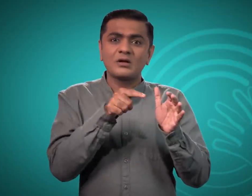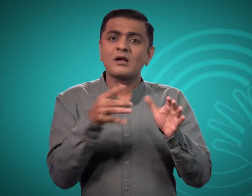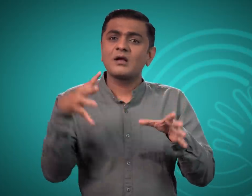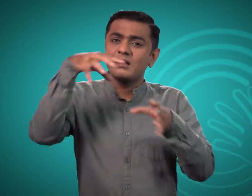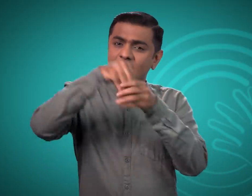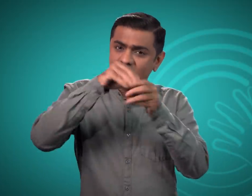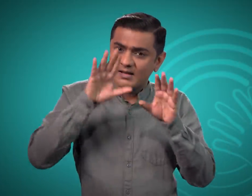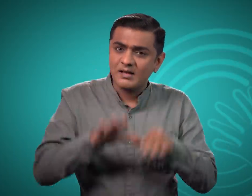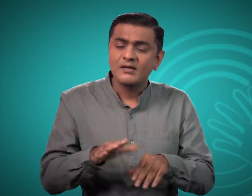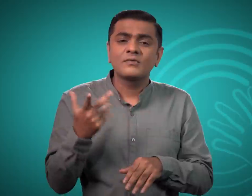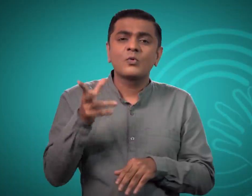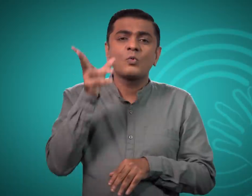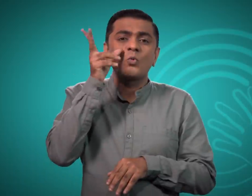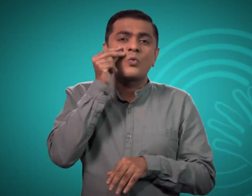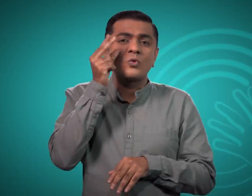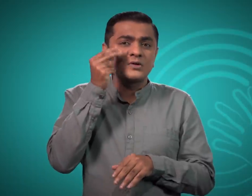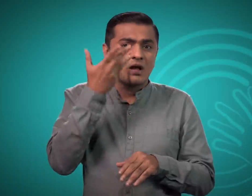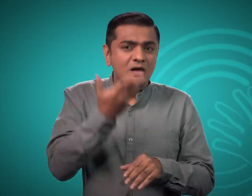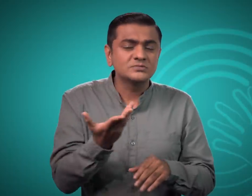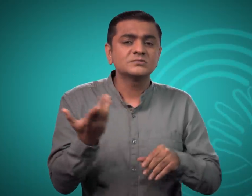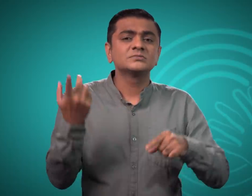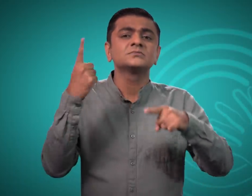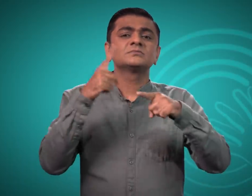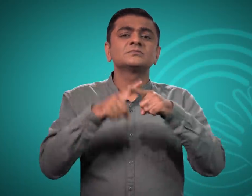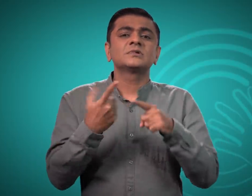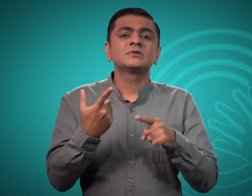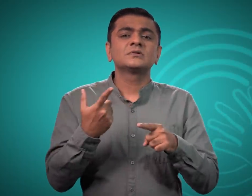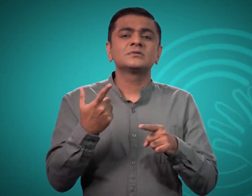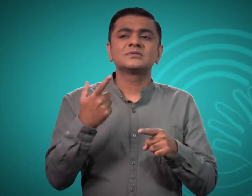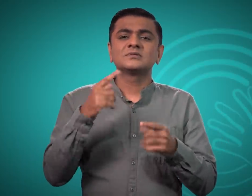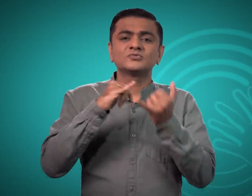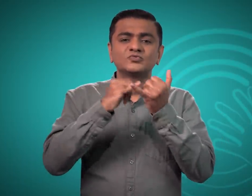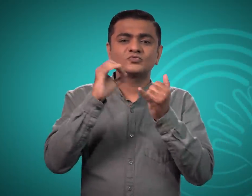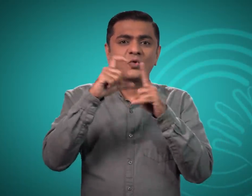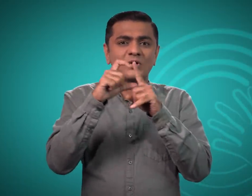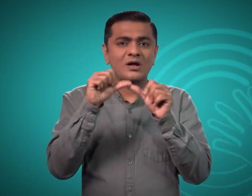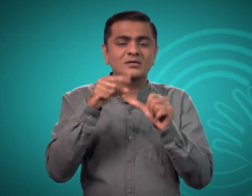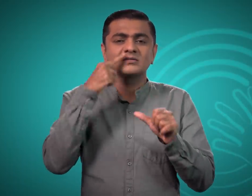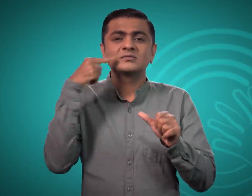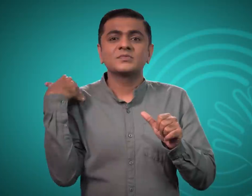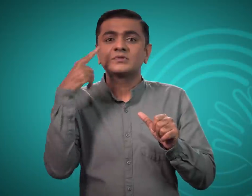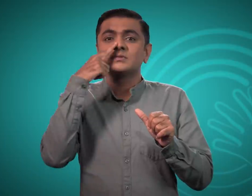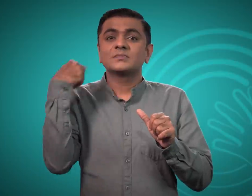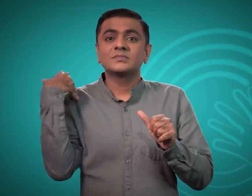और सुनने वाले सहीयोगी भी शामिल है जिनोंने हमारे पक्ष पोशन में सहायता की।